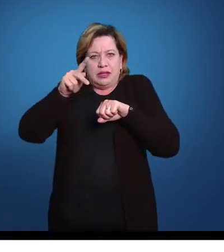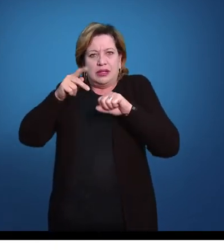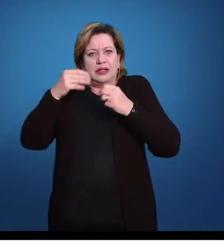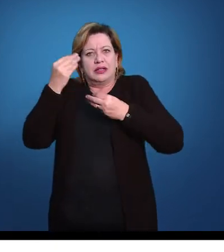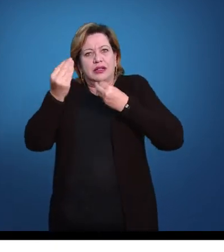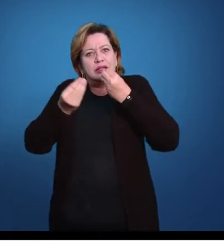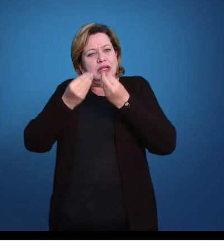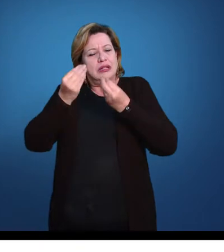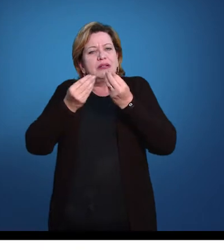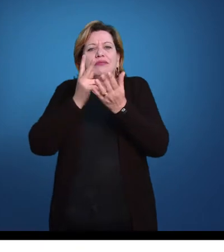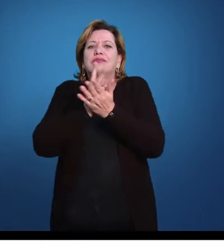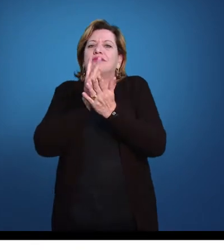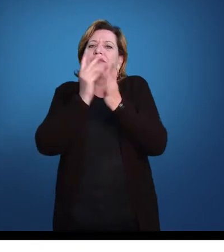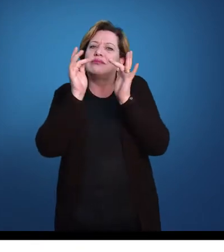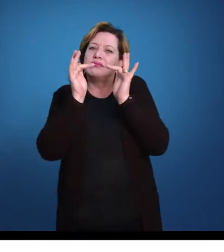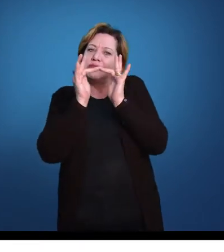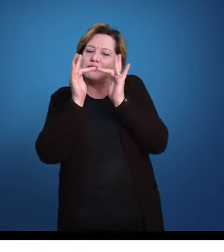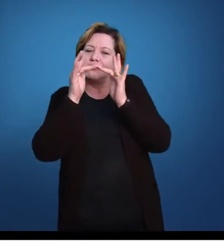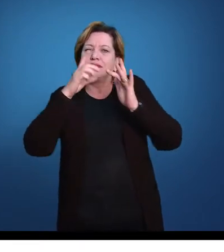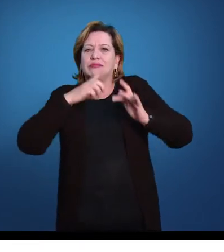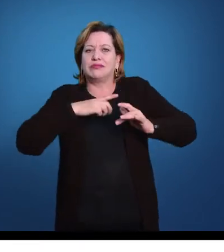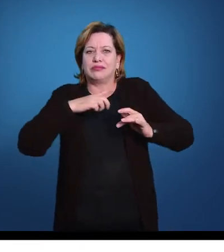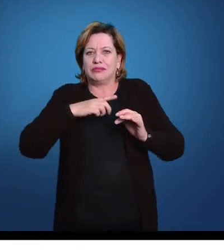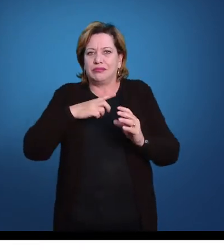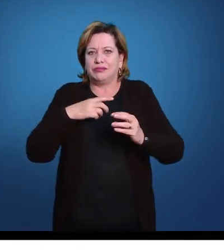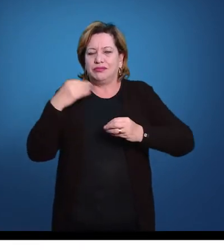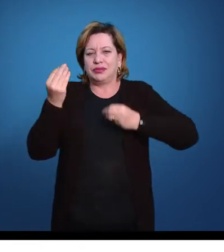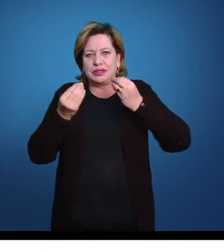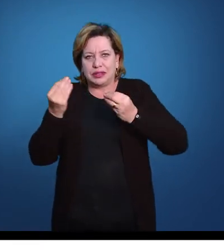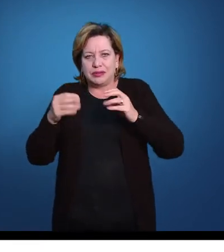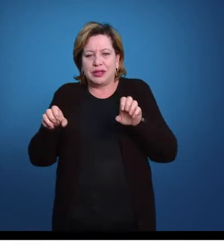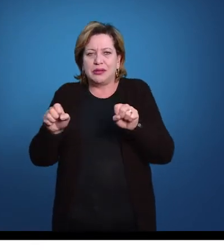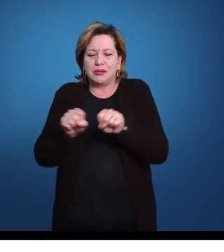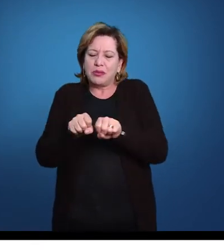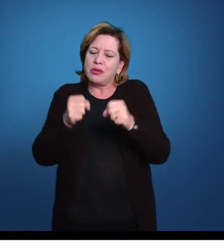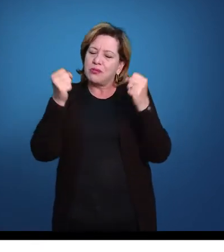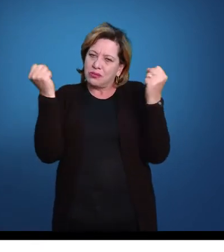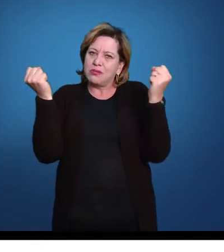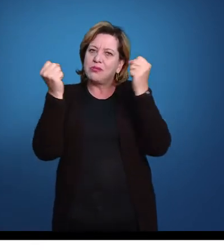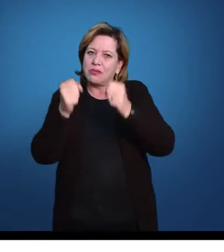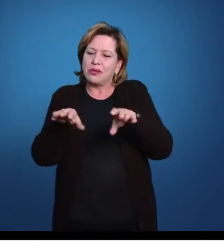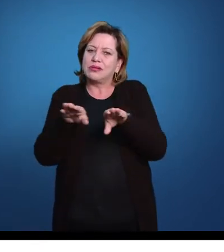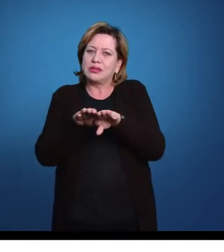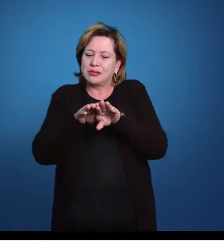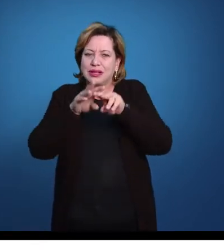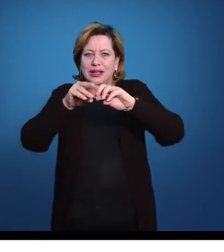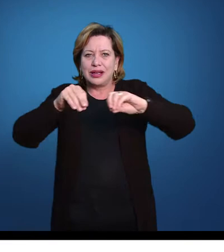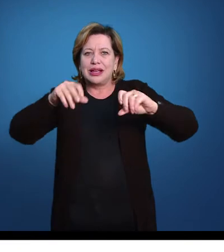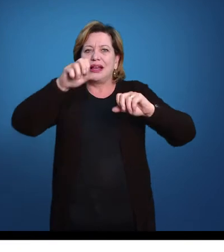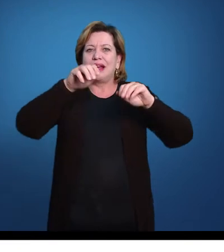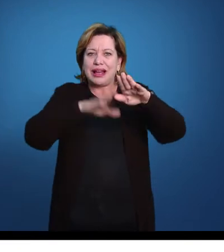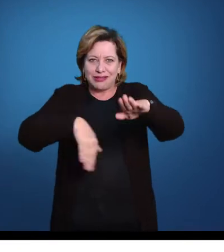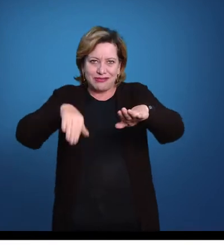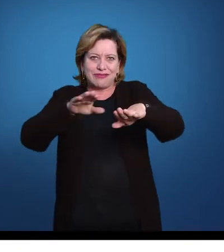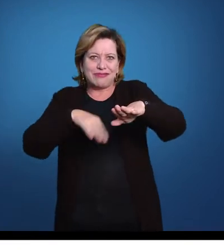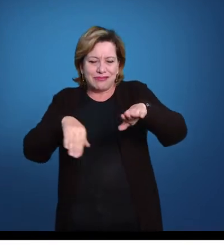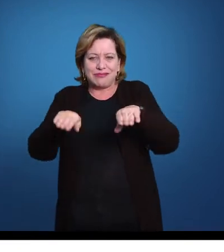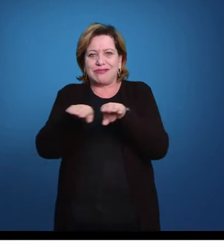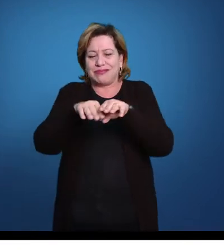substratos não consolidados, como areia, como lodo, que são coisas que se movem mais no